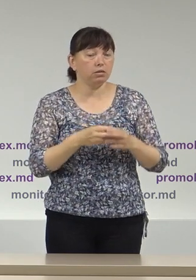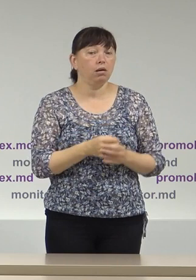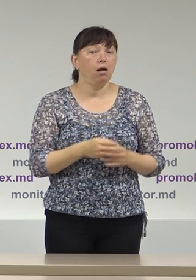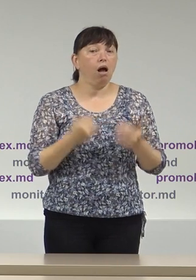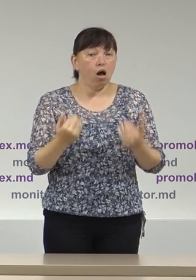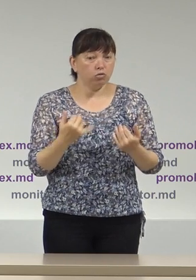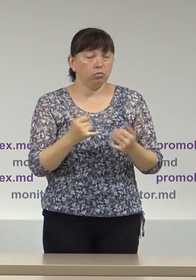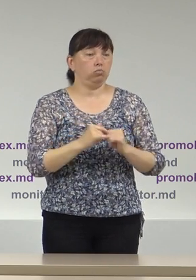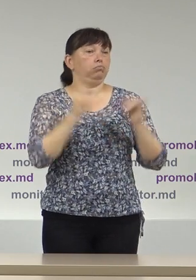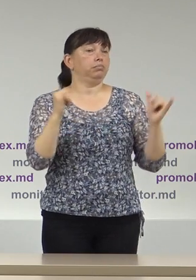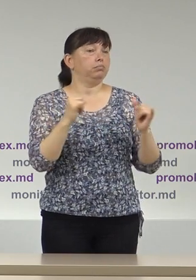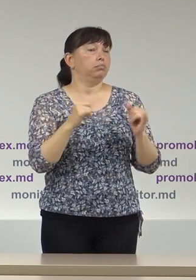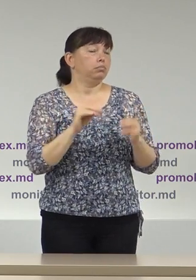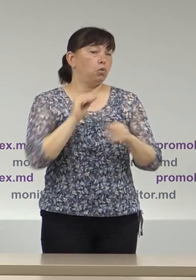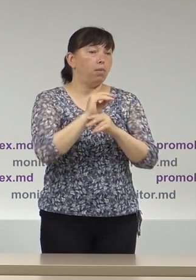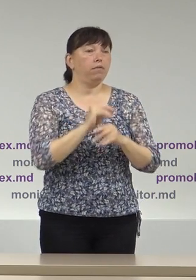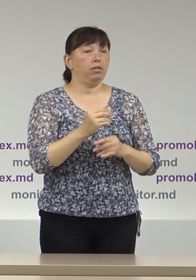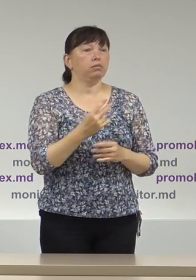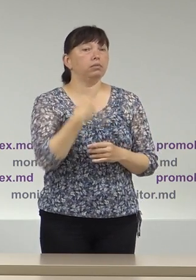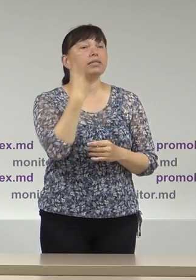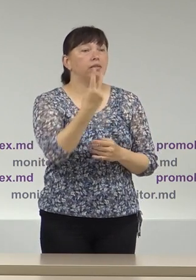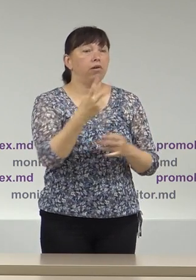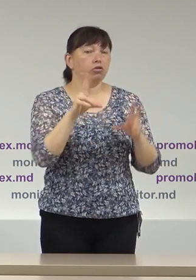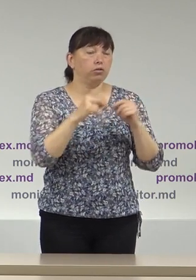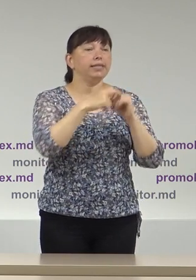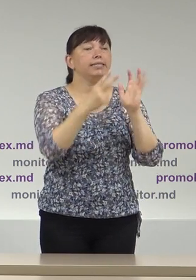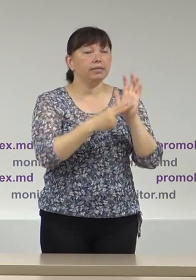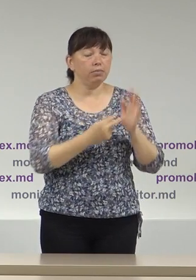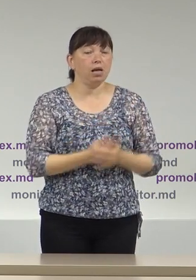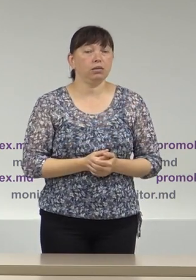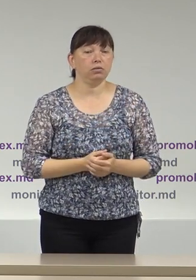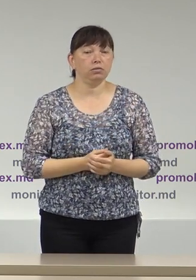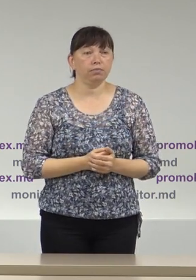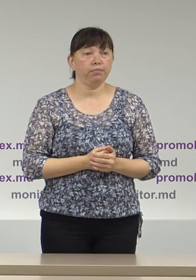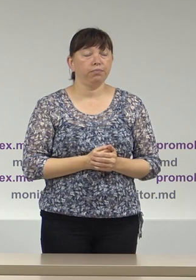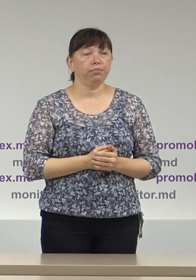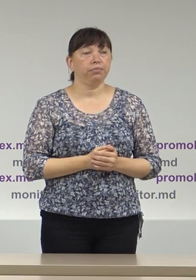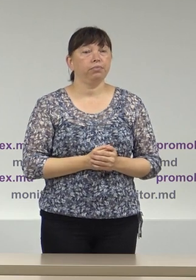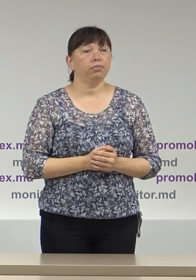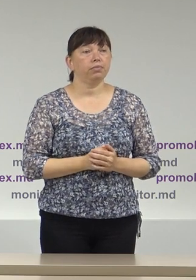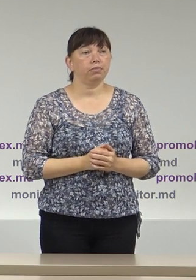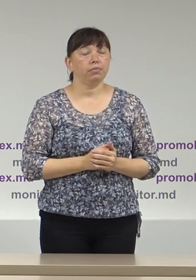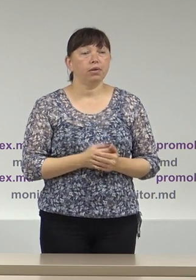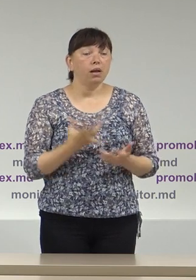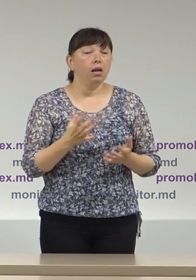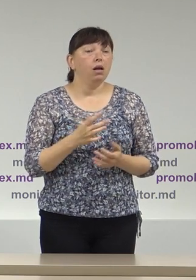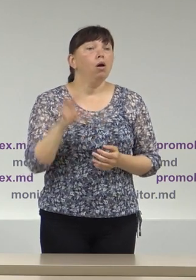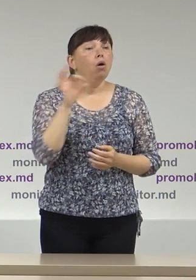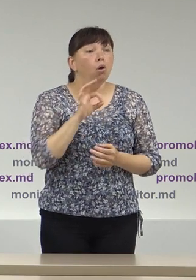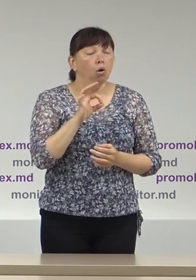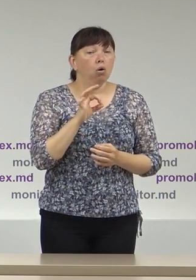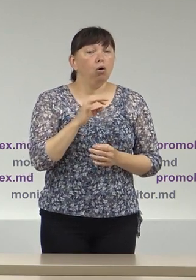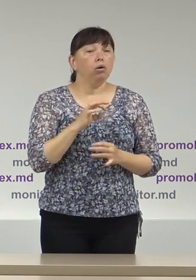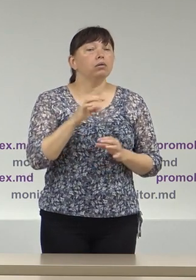etapă că avem mai mulți decât au fost la precedentul scrutin de același tip. Cu referință la